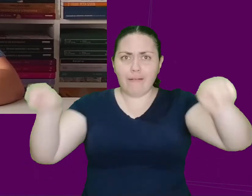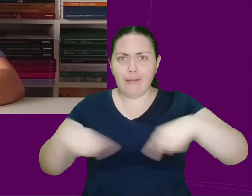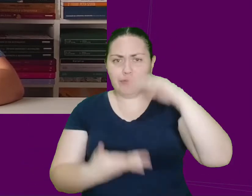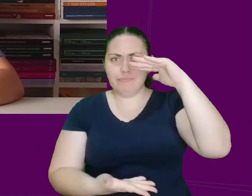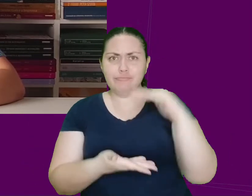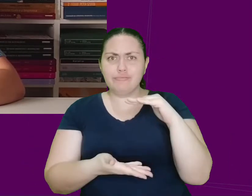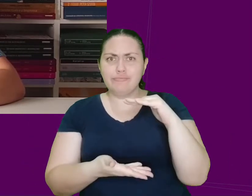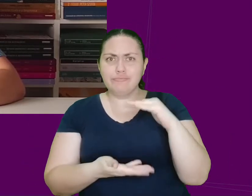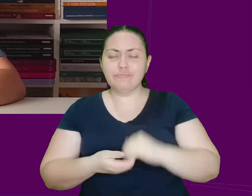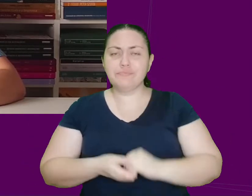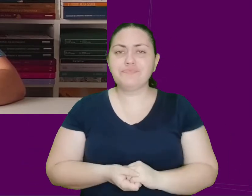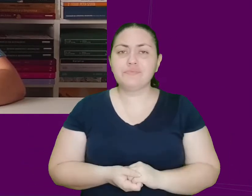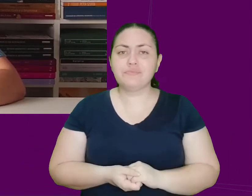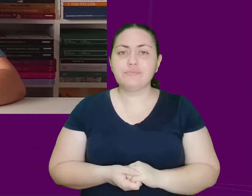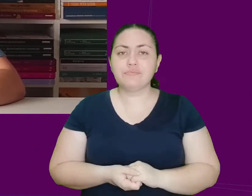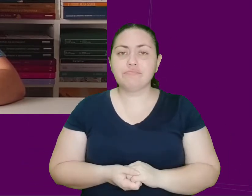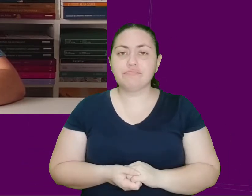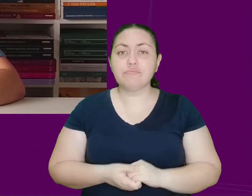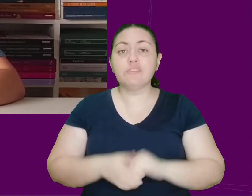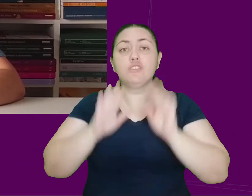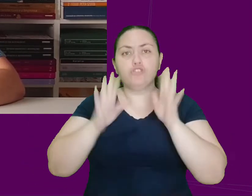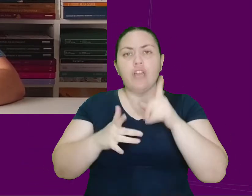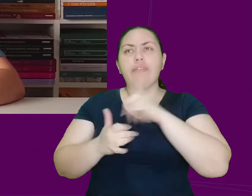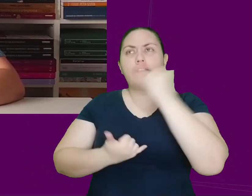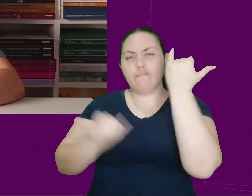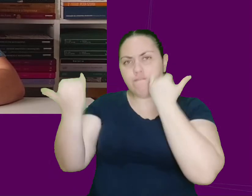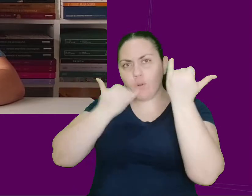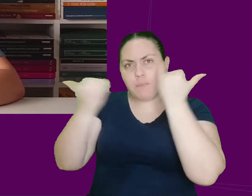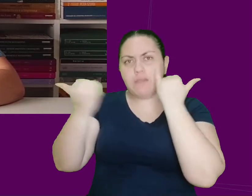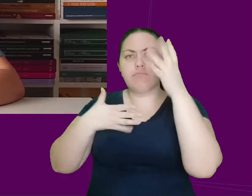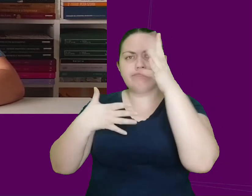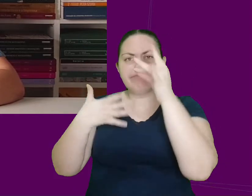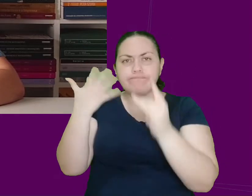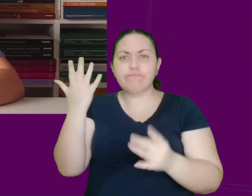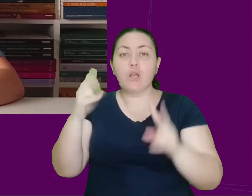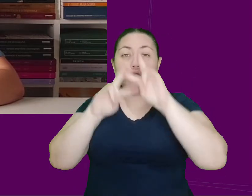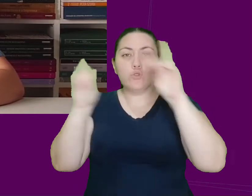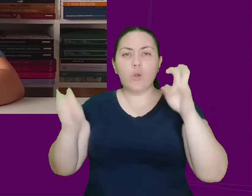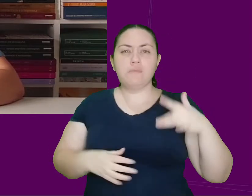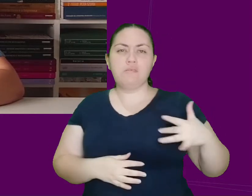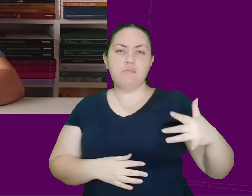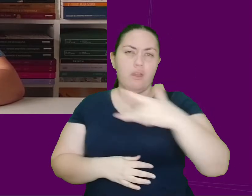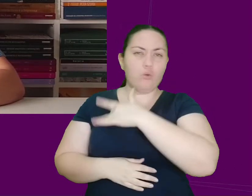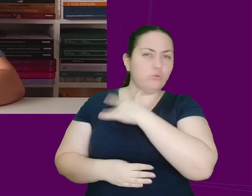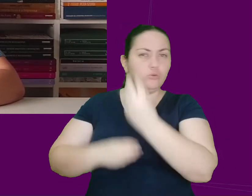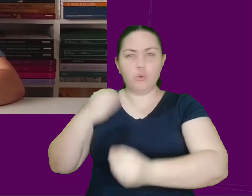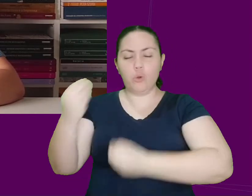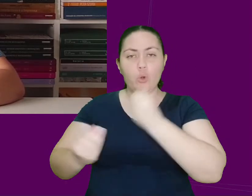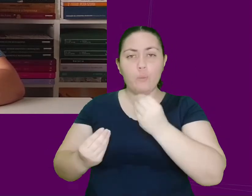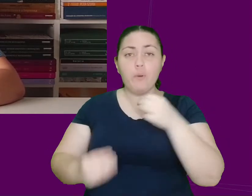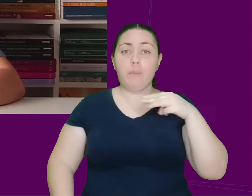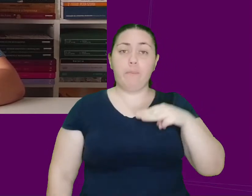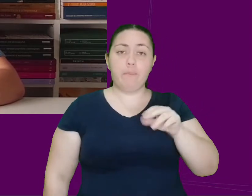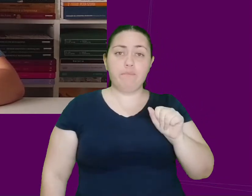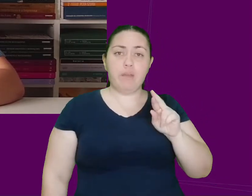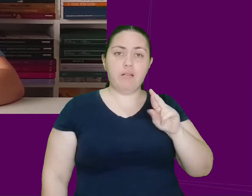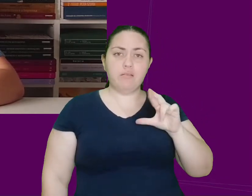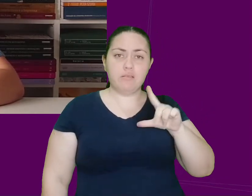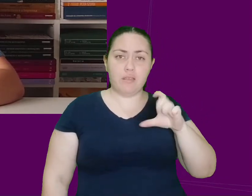metro. Apesar de ter recebido informações mais específicas sobre seu estado de saúde, Marcelo continuava como que em estado de